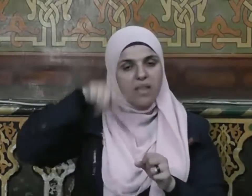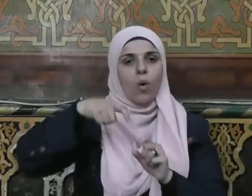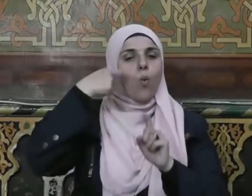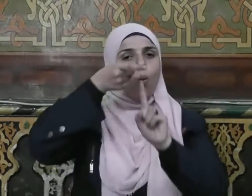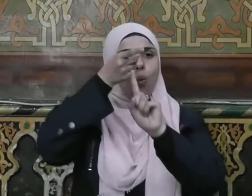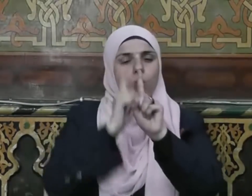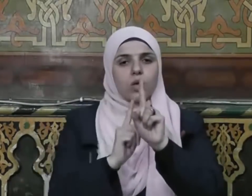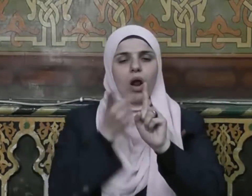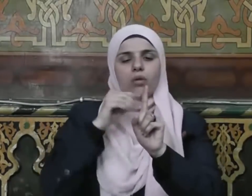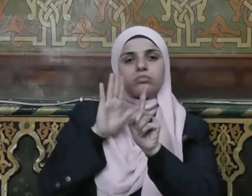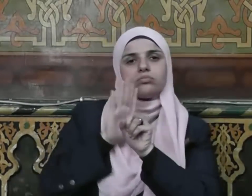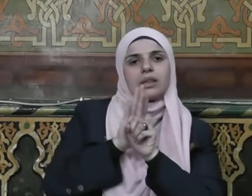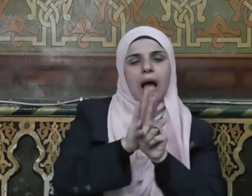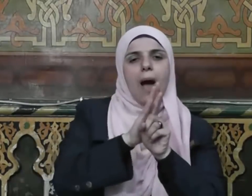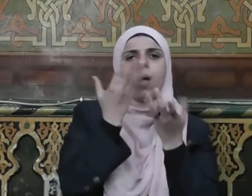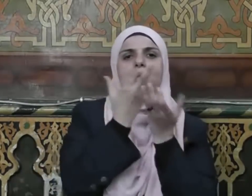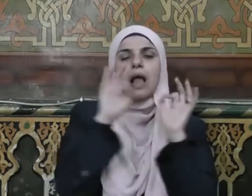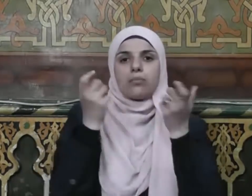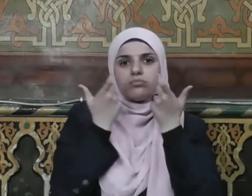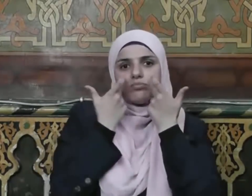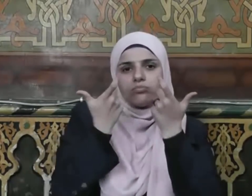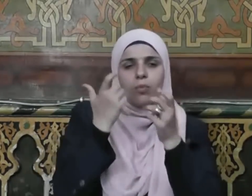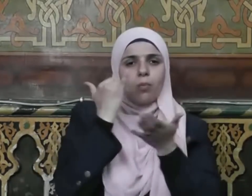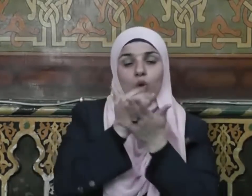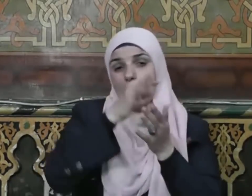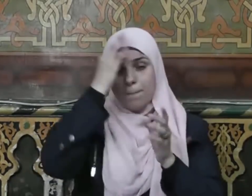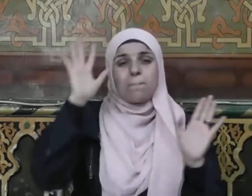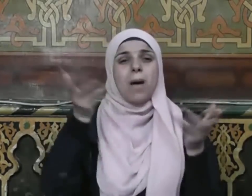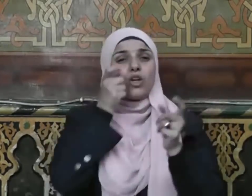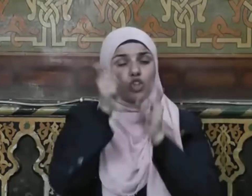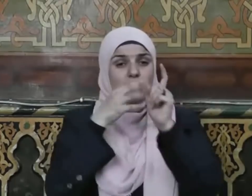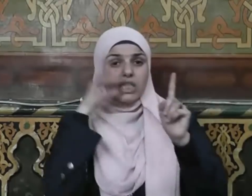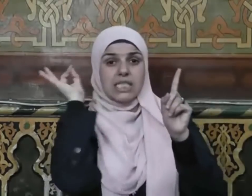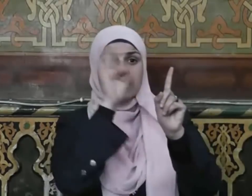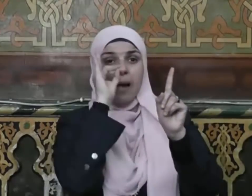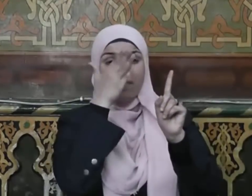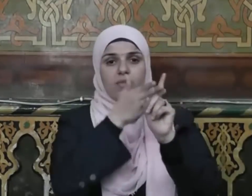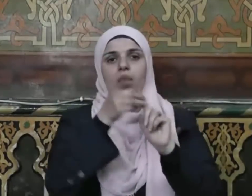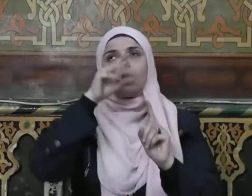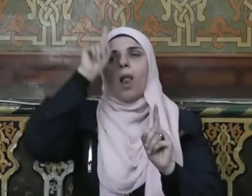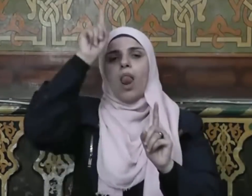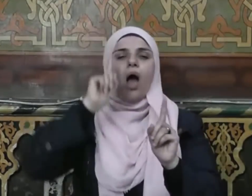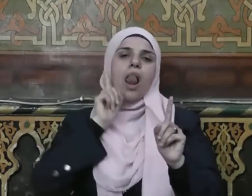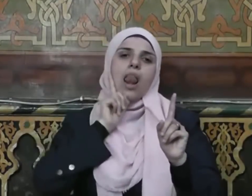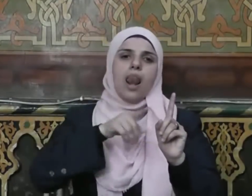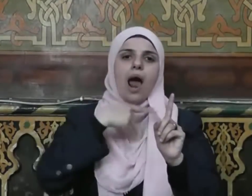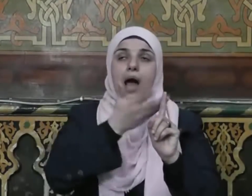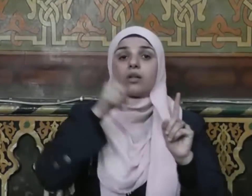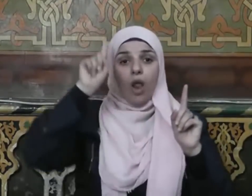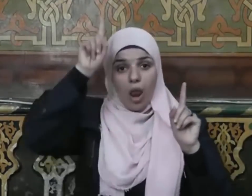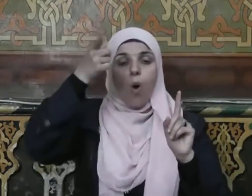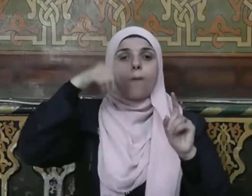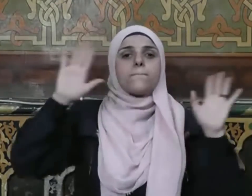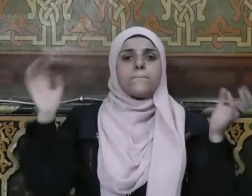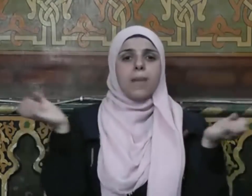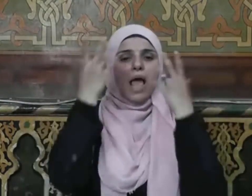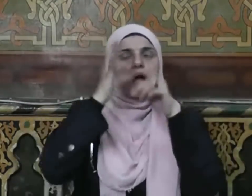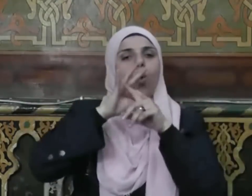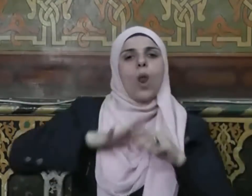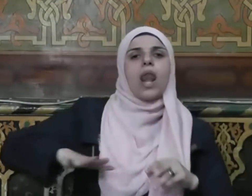وزراء وأنصارا وأصهارا فمن سبهم فعليه لعنة الله والملائكة والناس